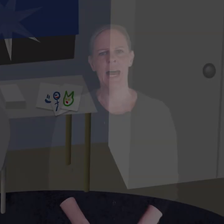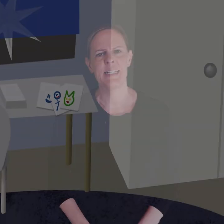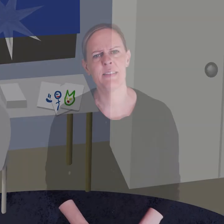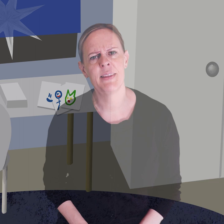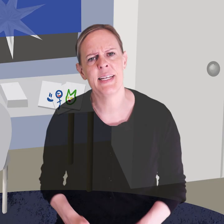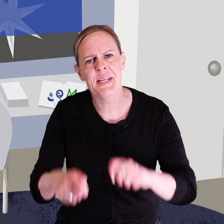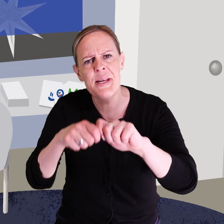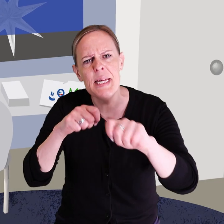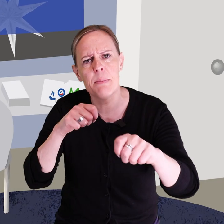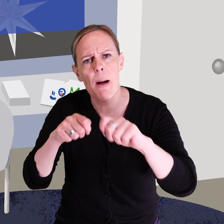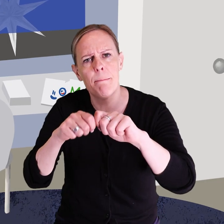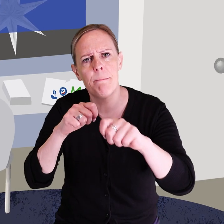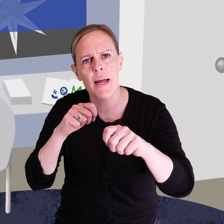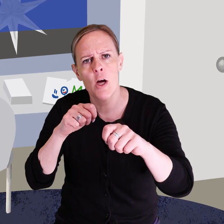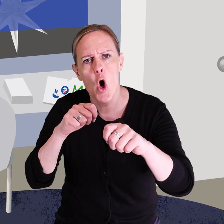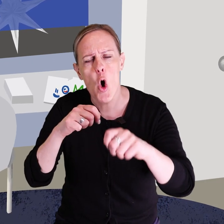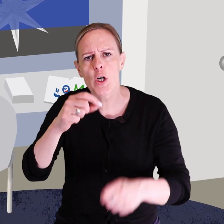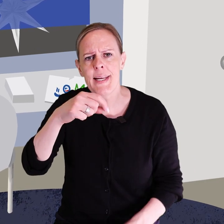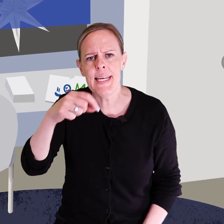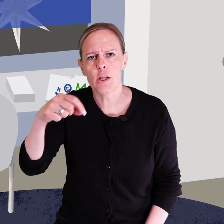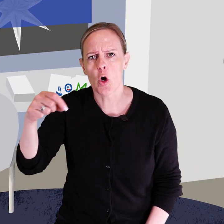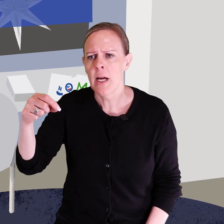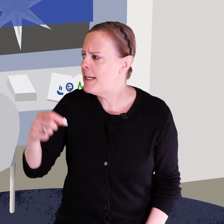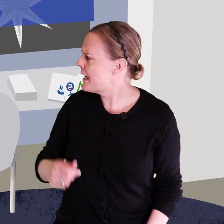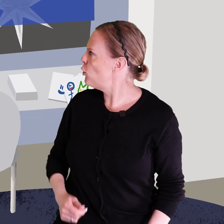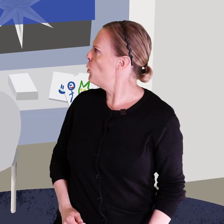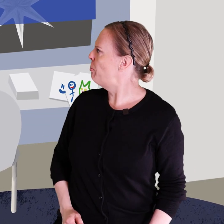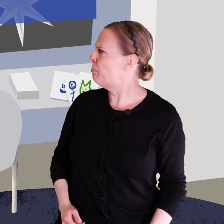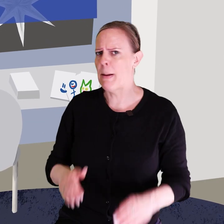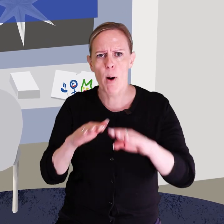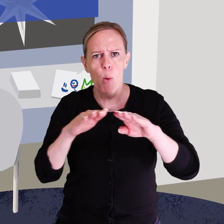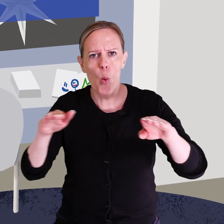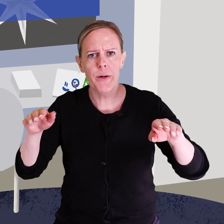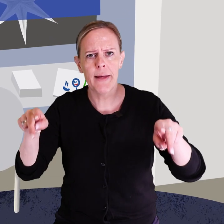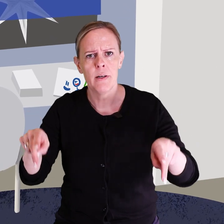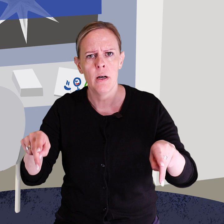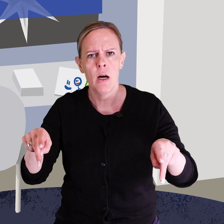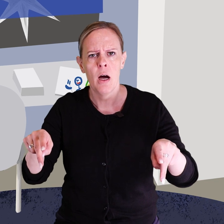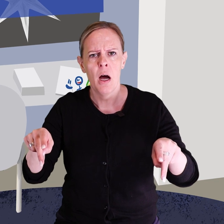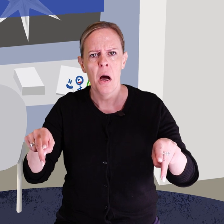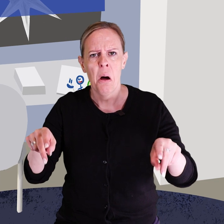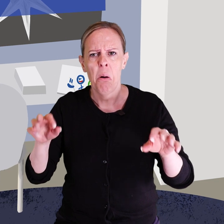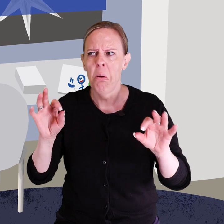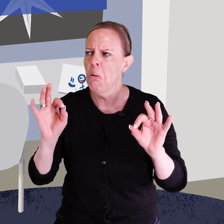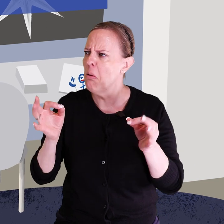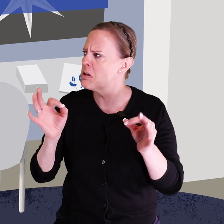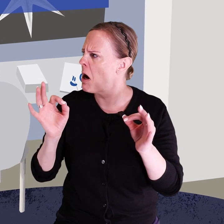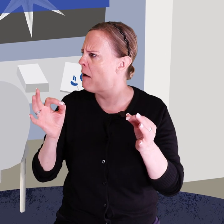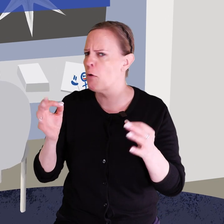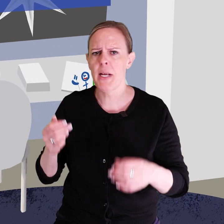Svantes ritpapper och kritor ligger uppe på bordet. Hur ska han få